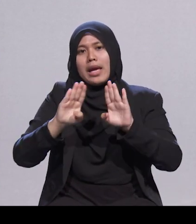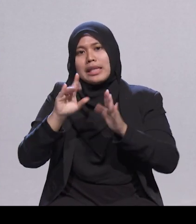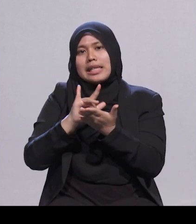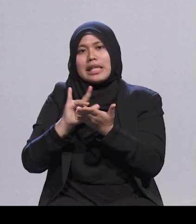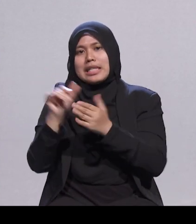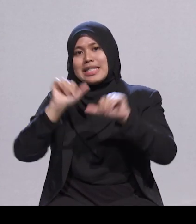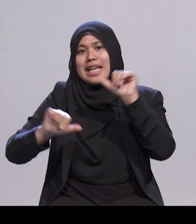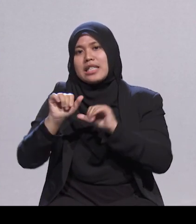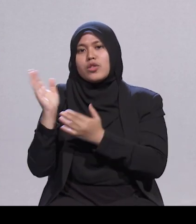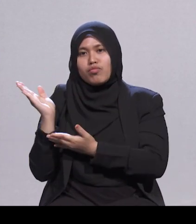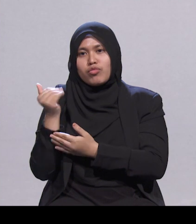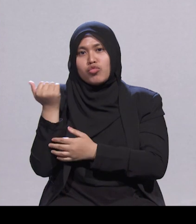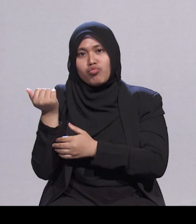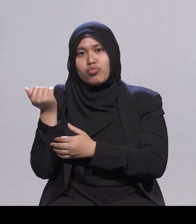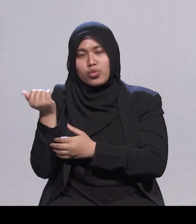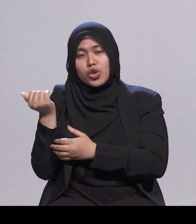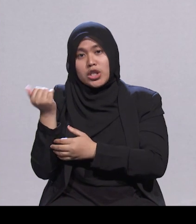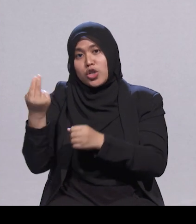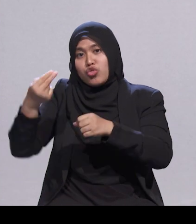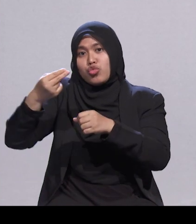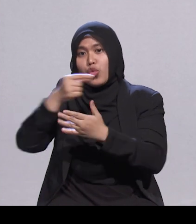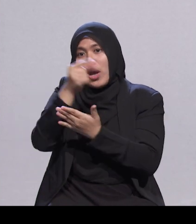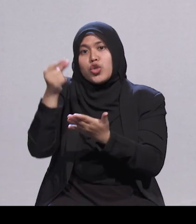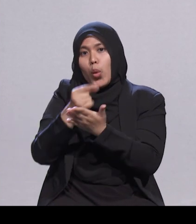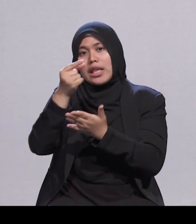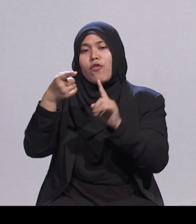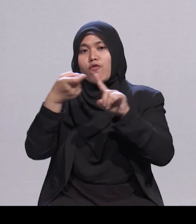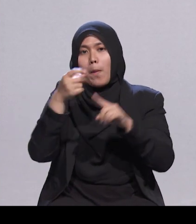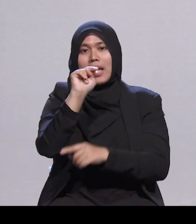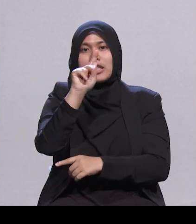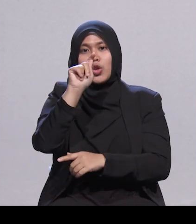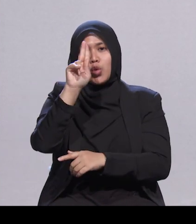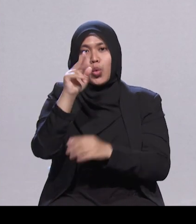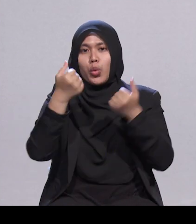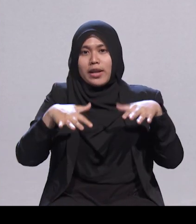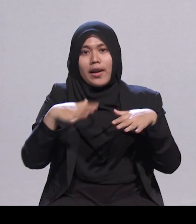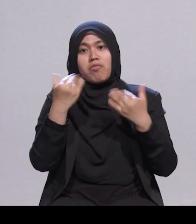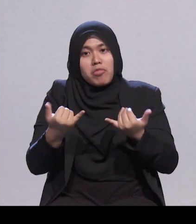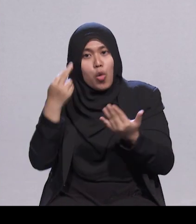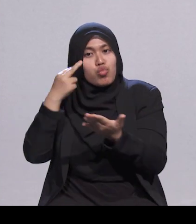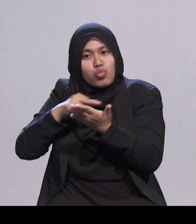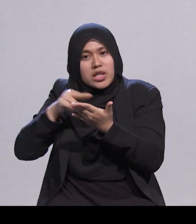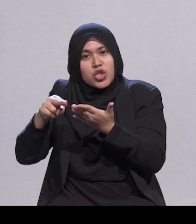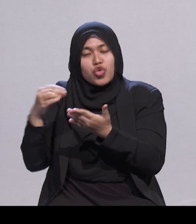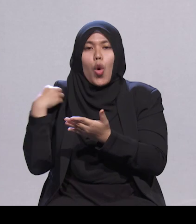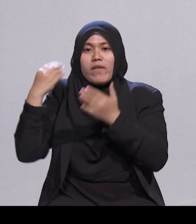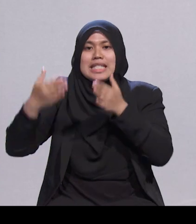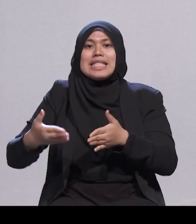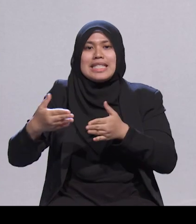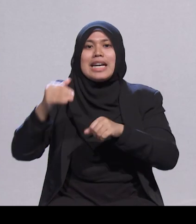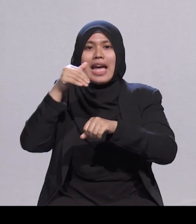dan kini Fauzia bertugas sebagai pegawai penyelidikan di Institut Biologi Molekuler dan Sel ASTAR iaitu